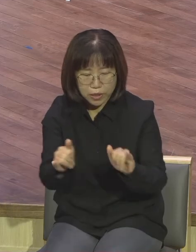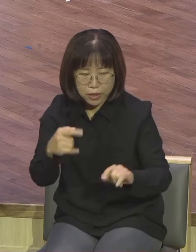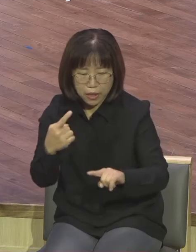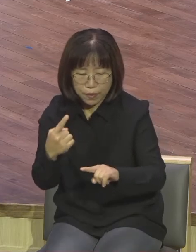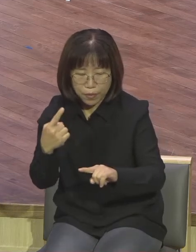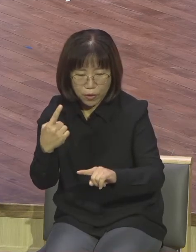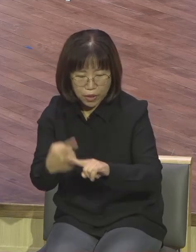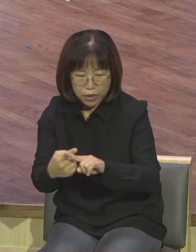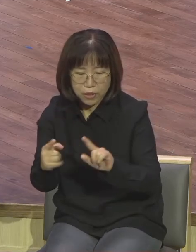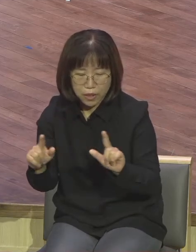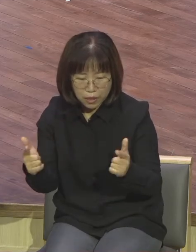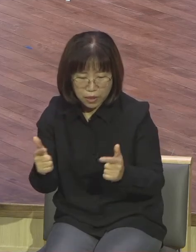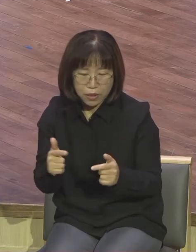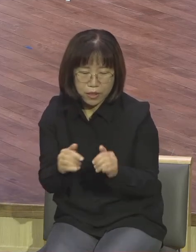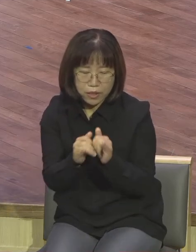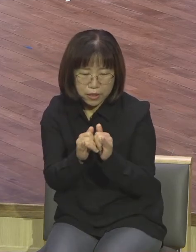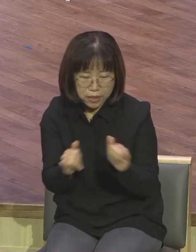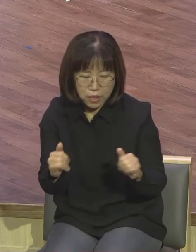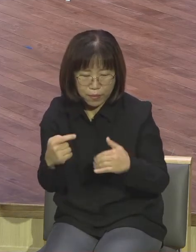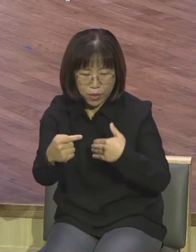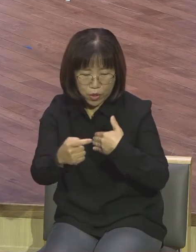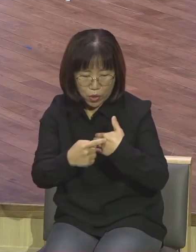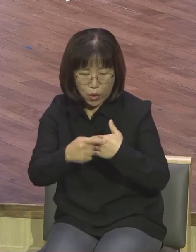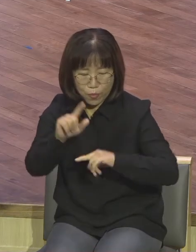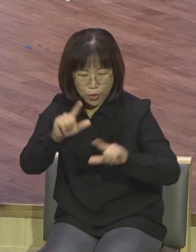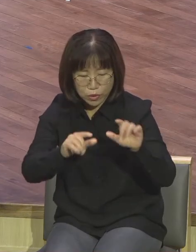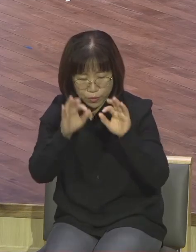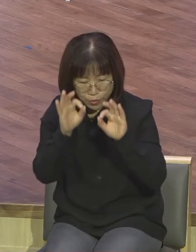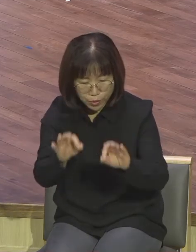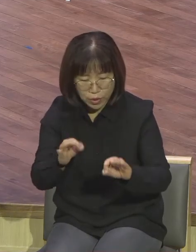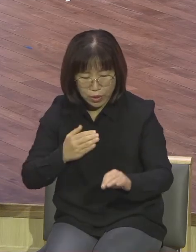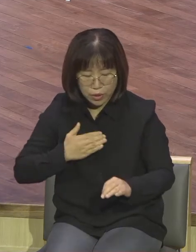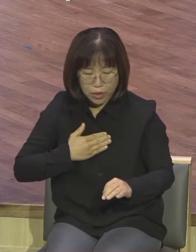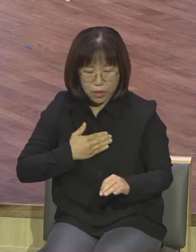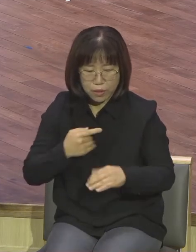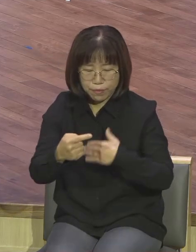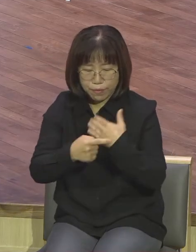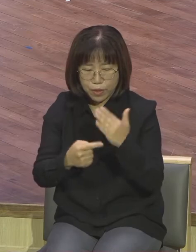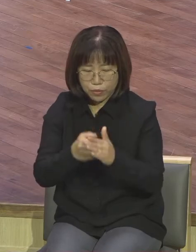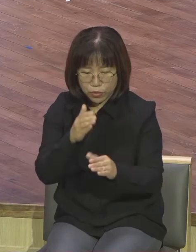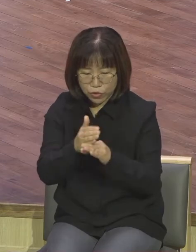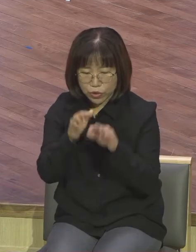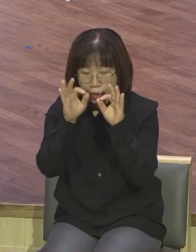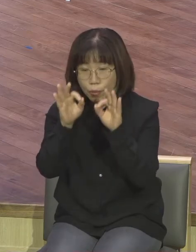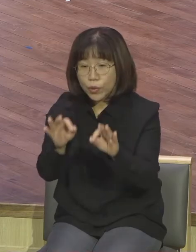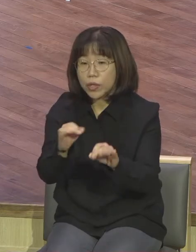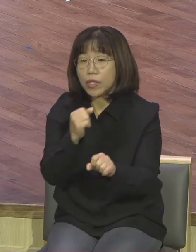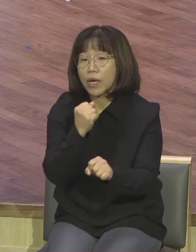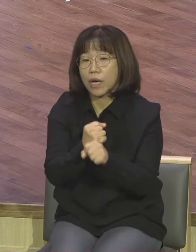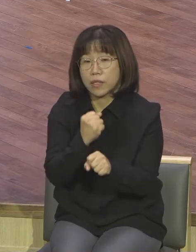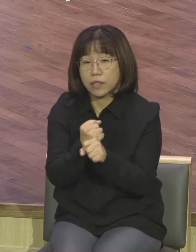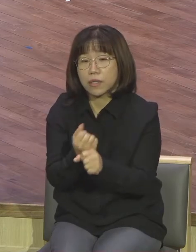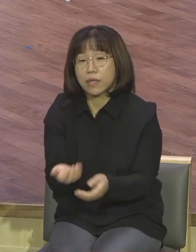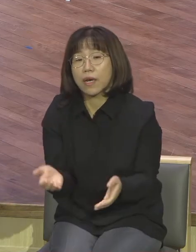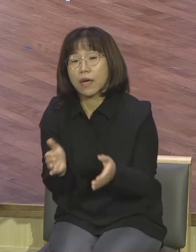것은 사람과 같지 아니하니 사람은 외모를 보거니와 나 여하는 중심을 보니라 하시더라